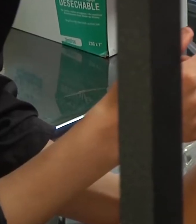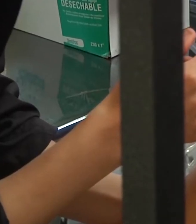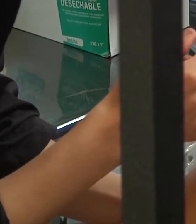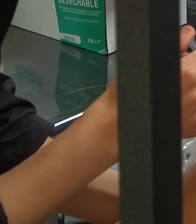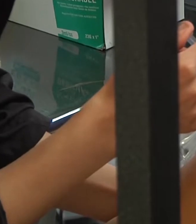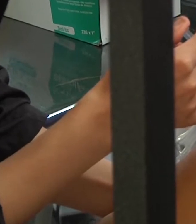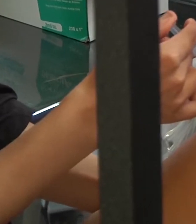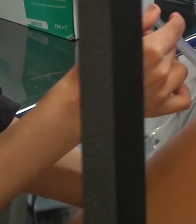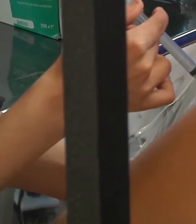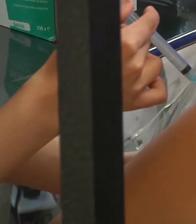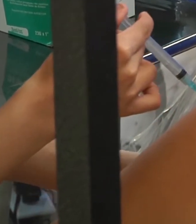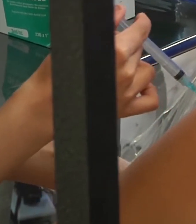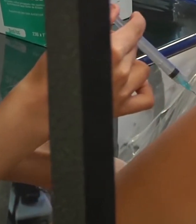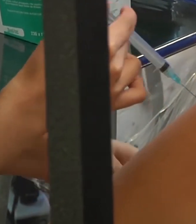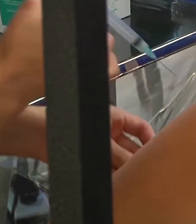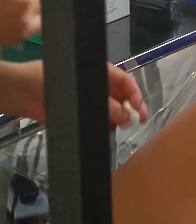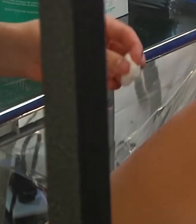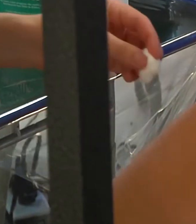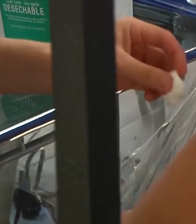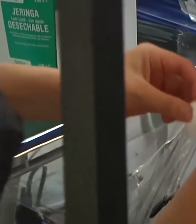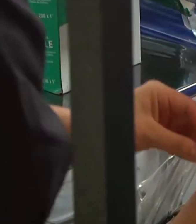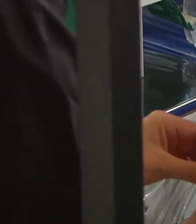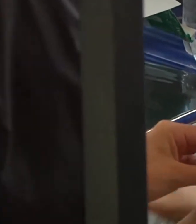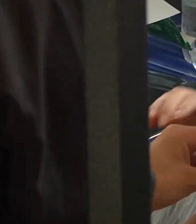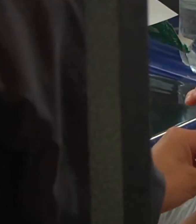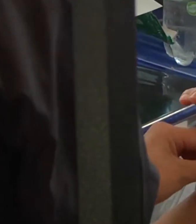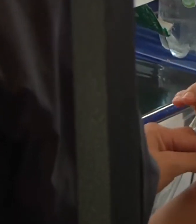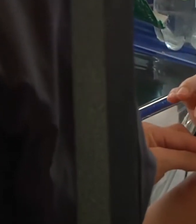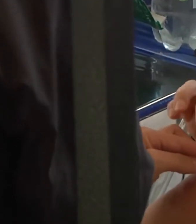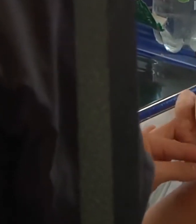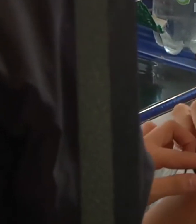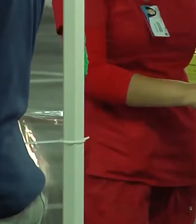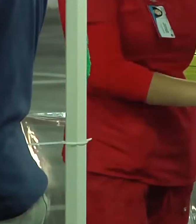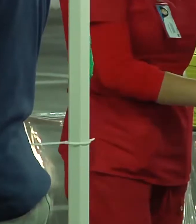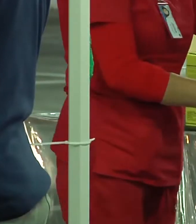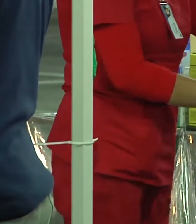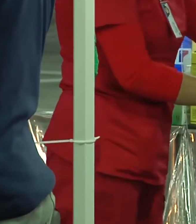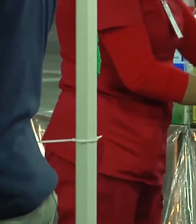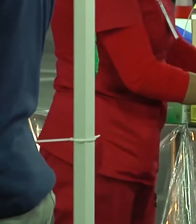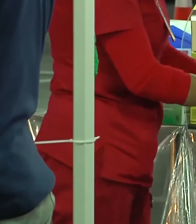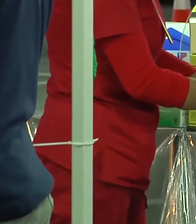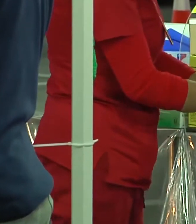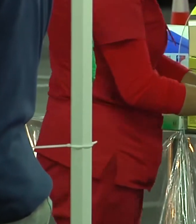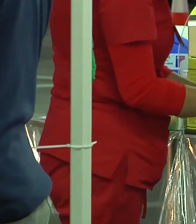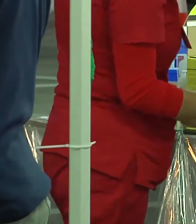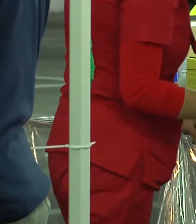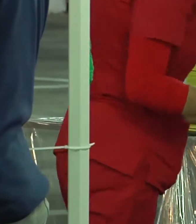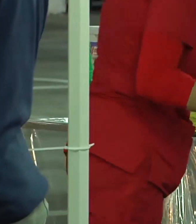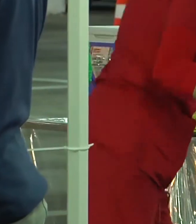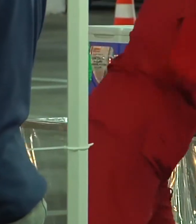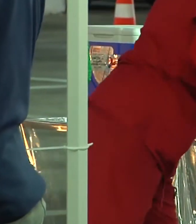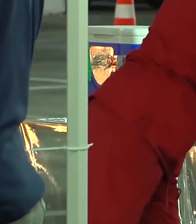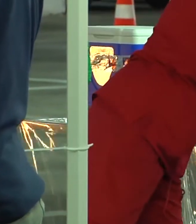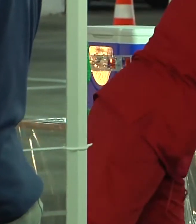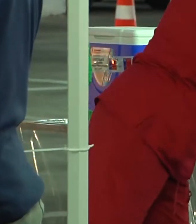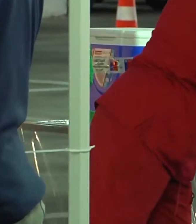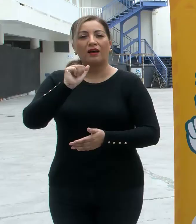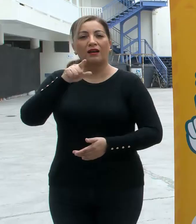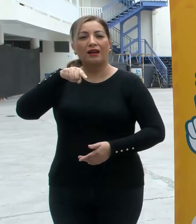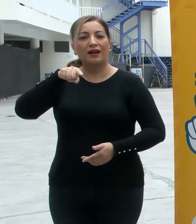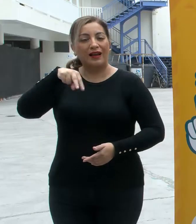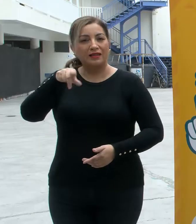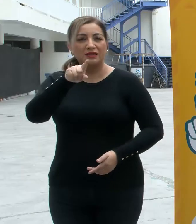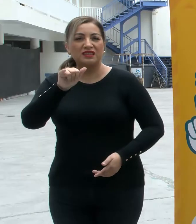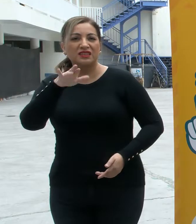administradas en la región con un esquema completo del 55% de la población objetivo. Con esto la